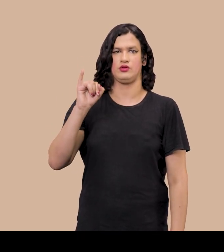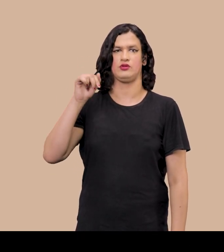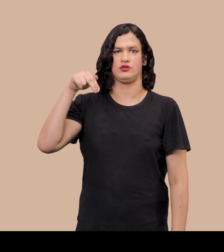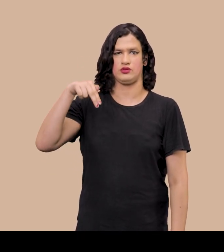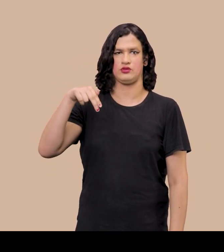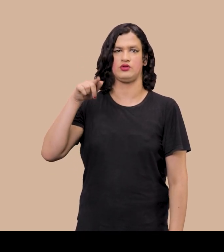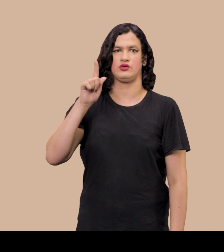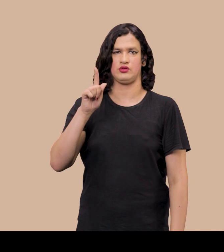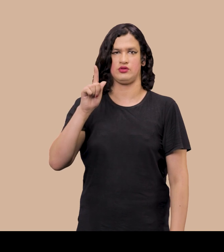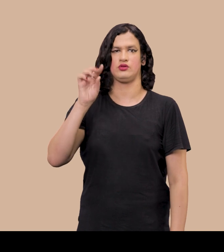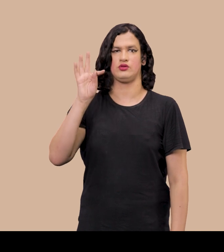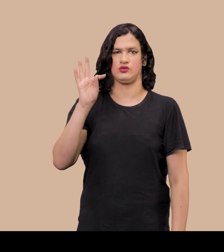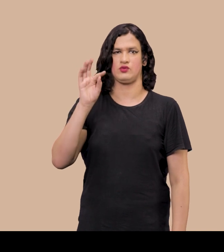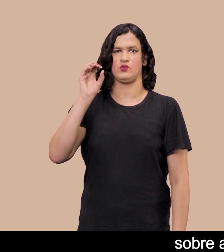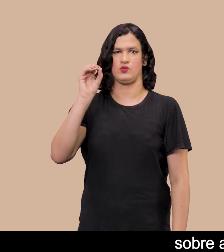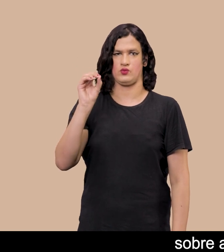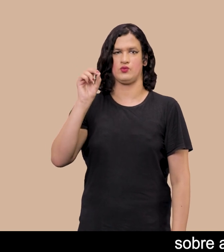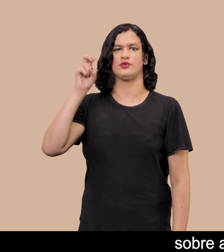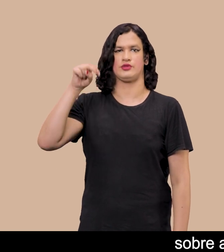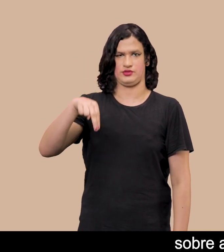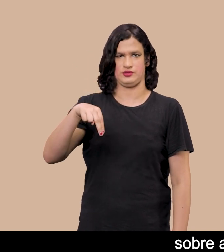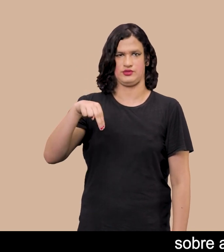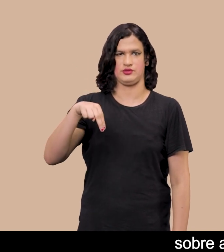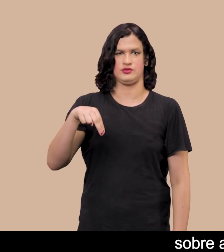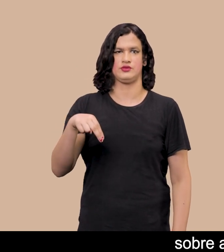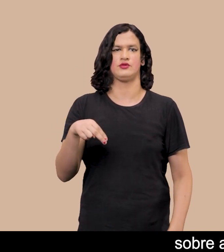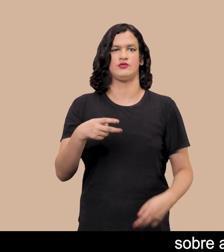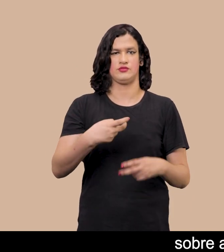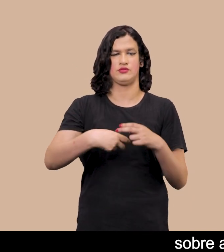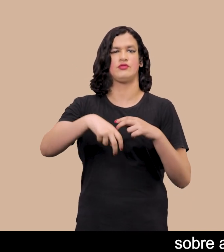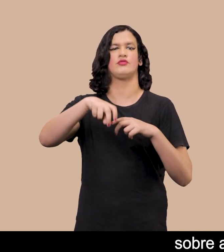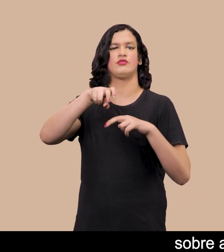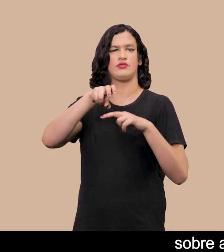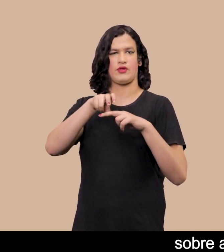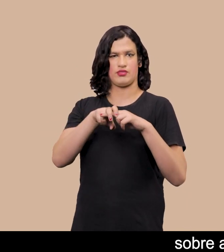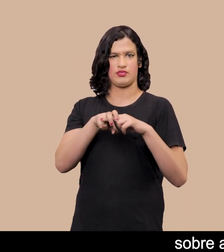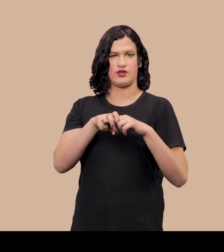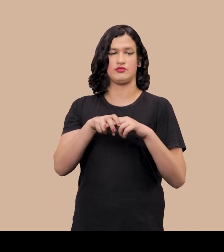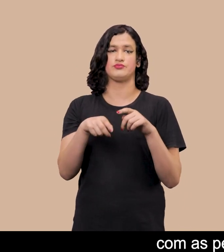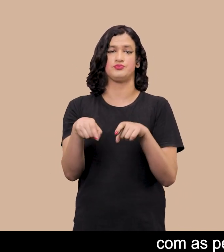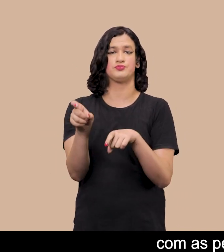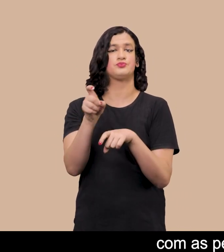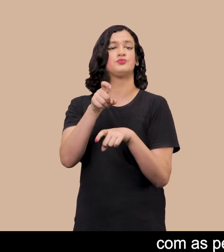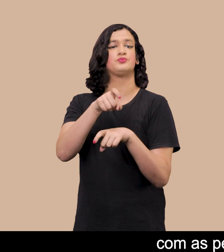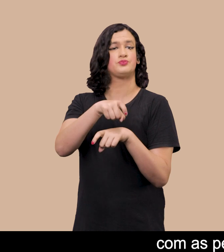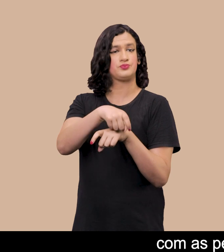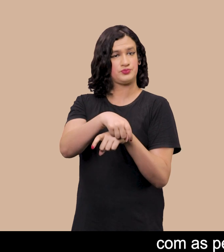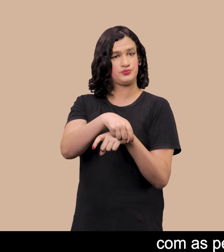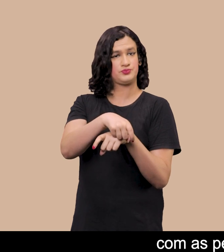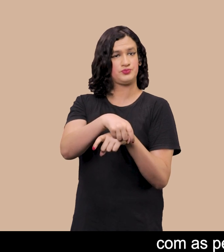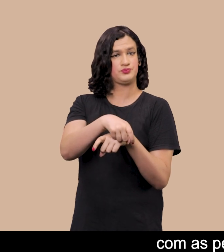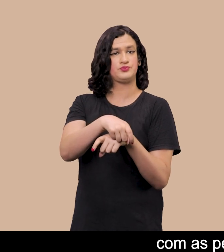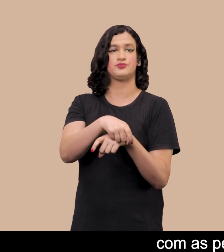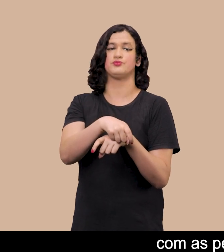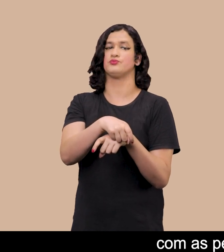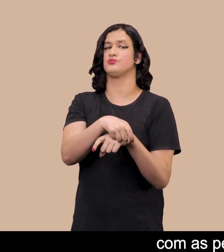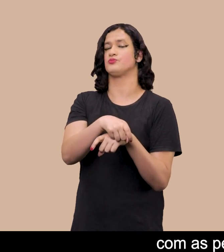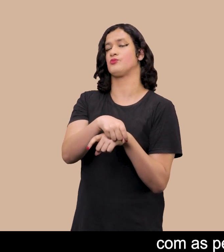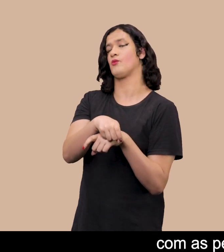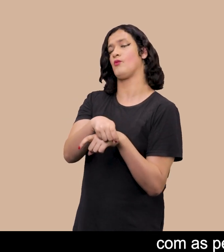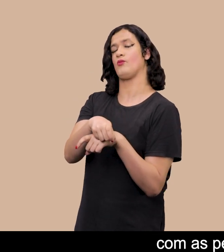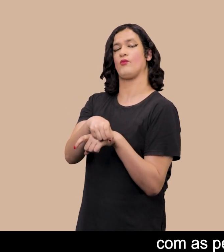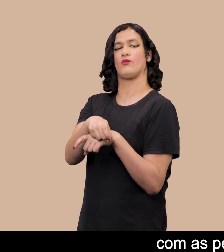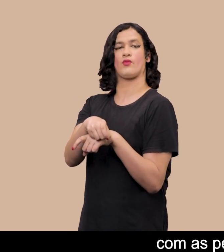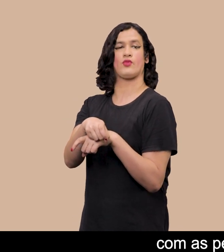Sentado na parte superior direita Sobre a mesma natureza morta da quarta fotografia Com as pernas dobradas E a